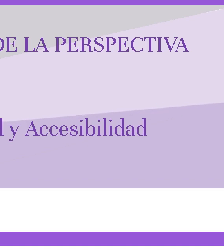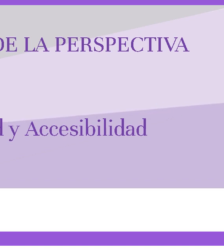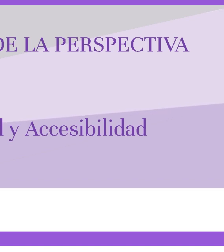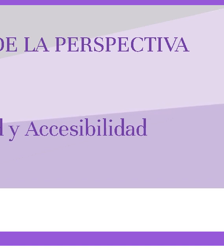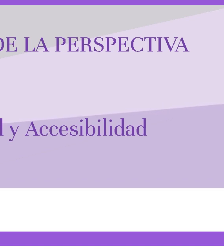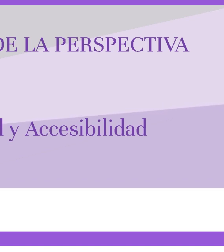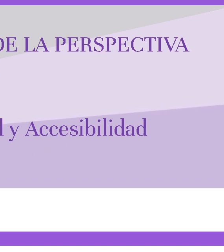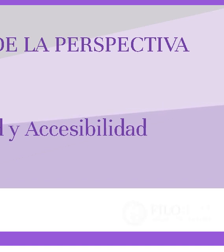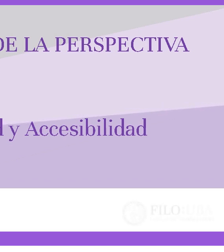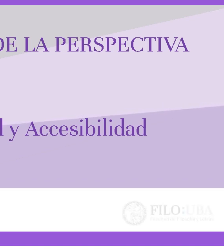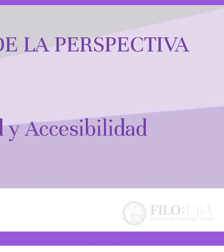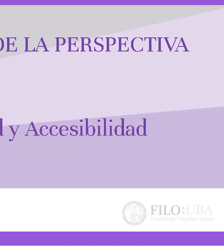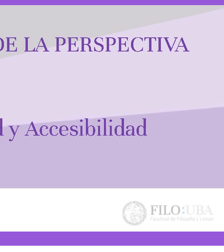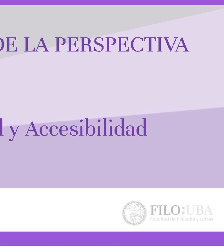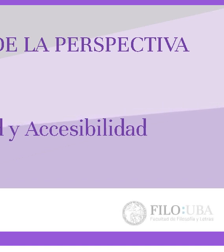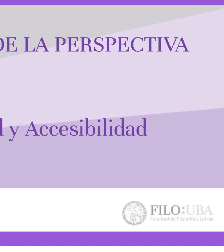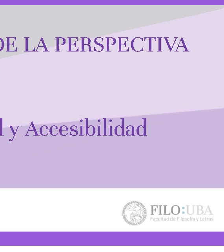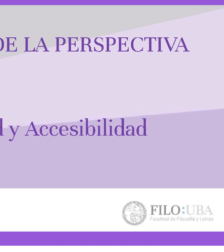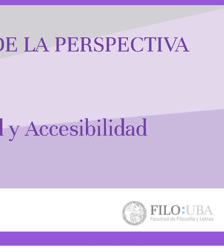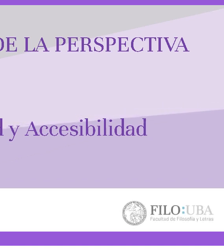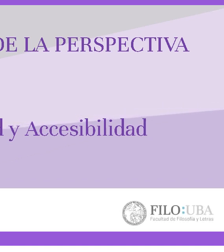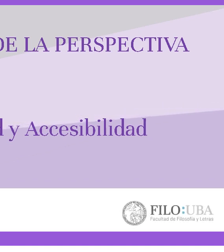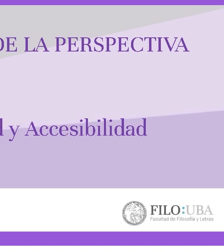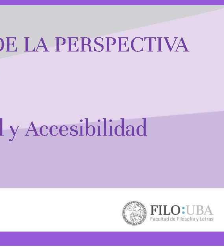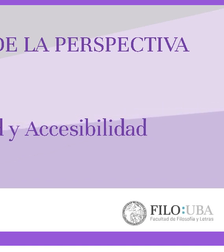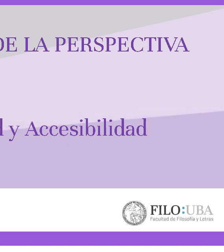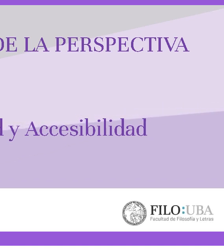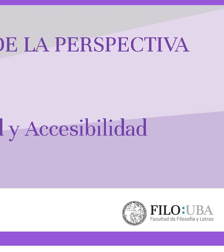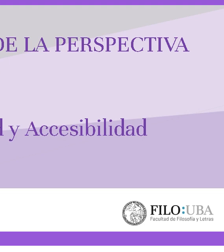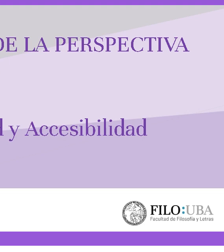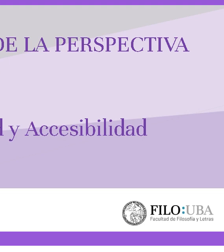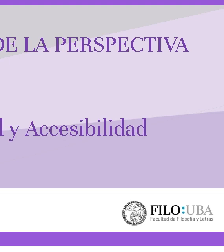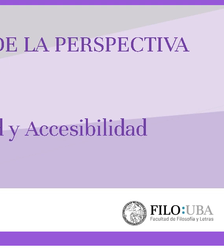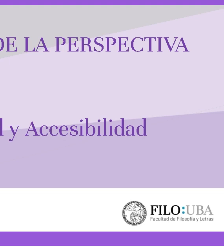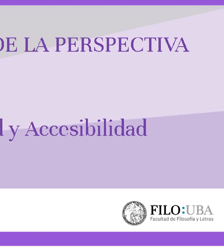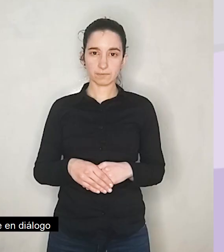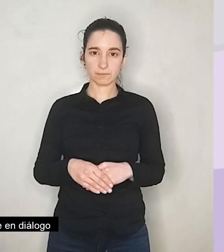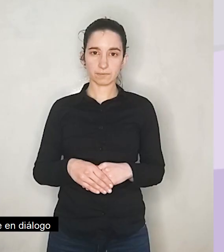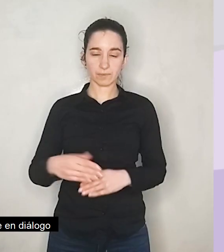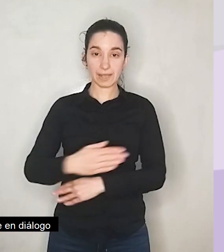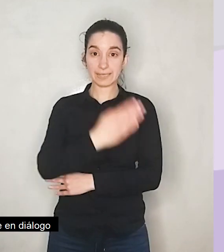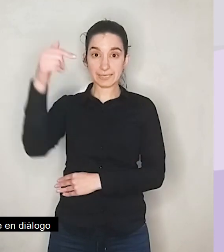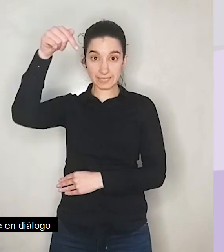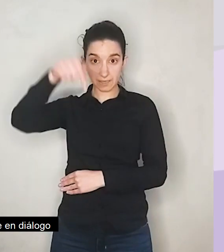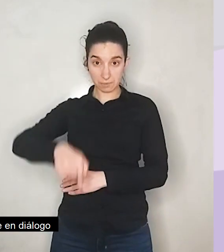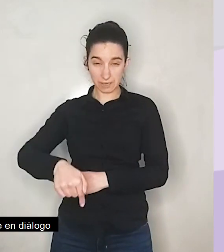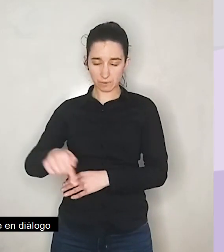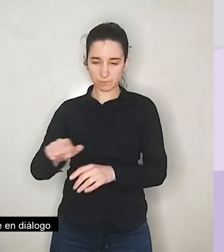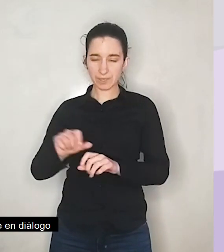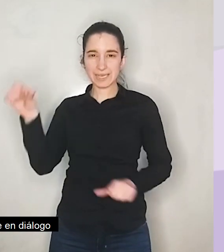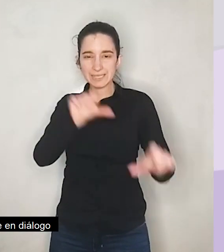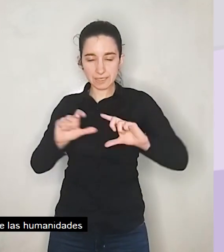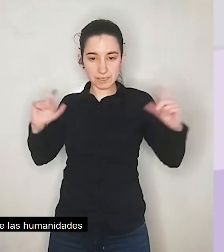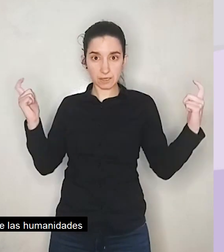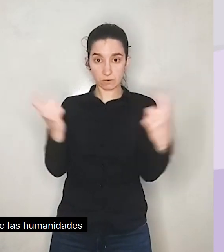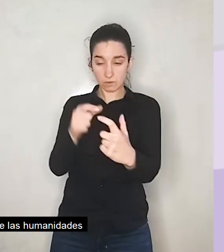Bienestar Estudiantil, Facultad de Filosofía y Letras de la Universidad de Buenos Aires. Este seminario pone